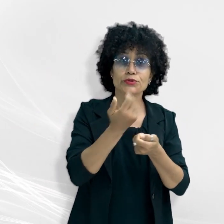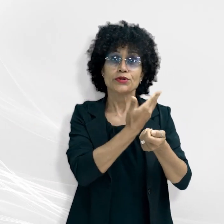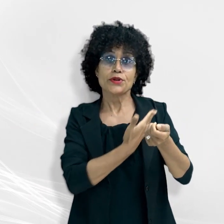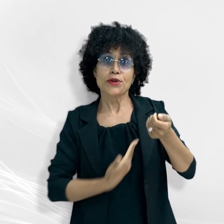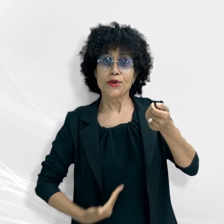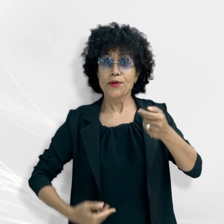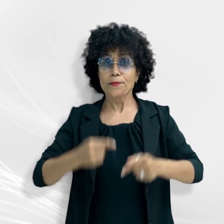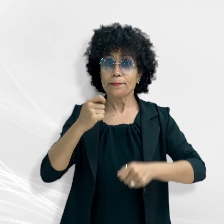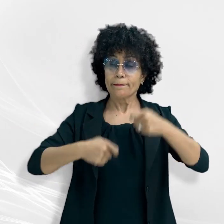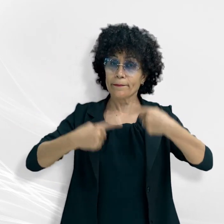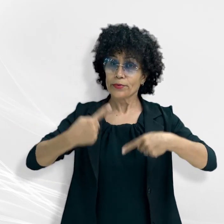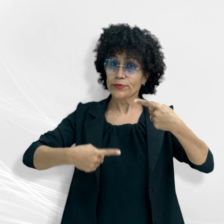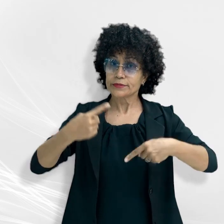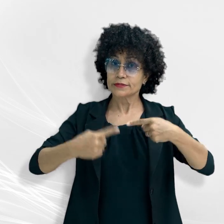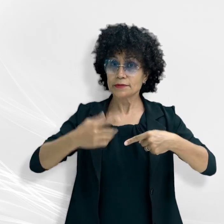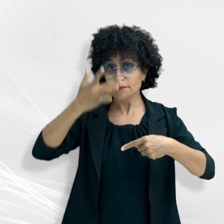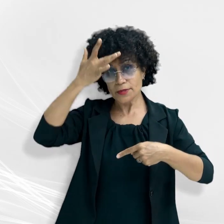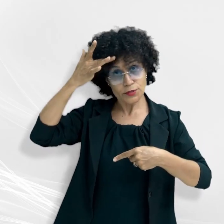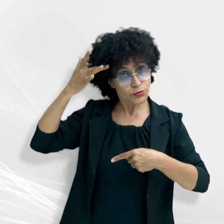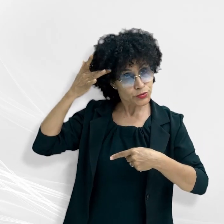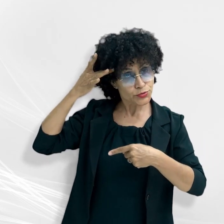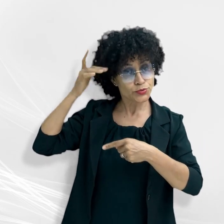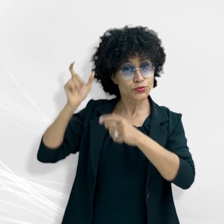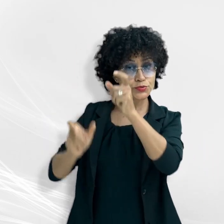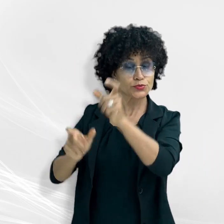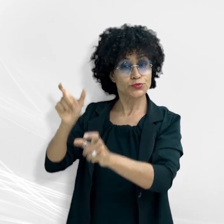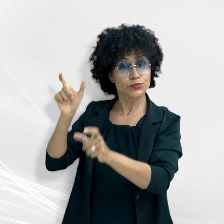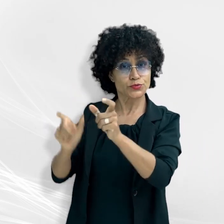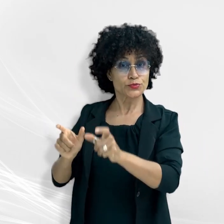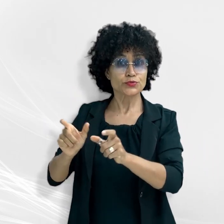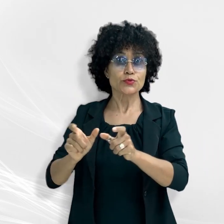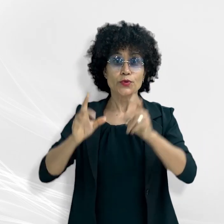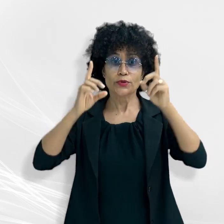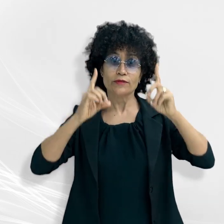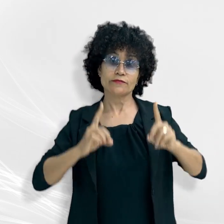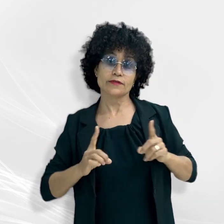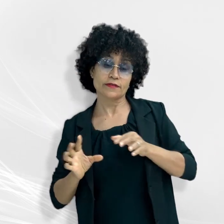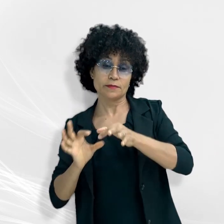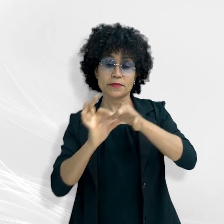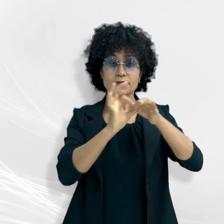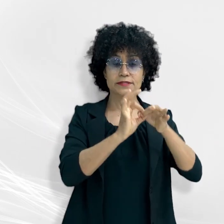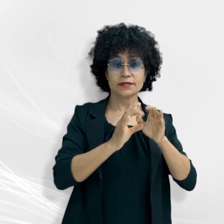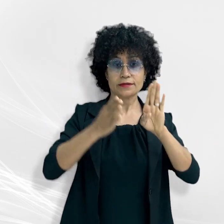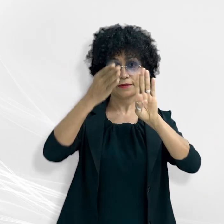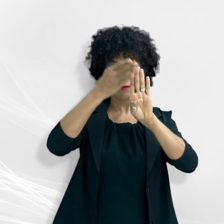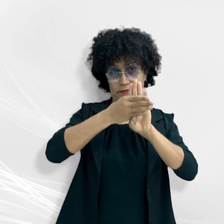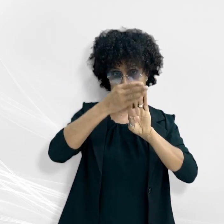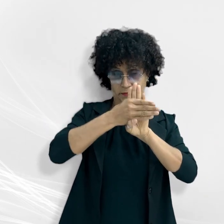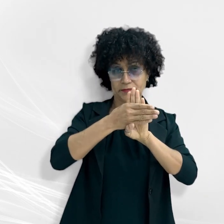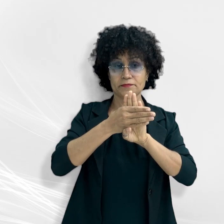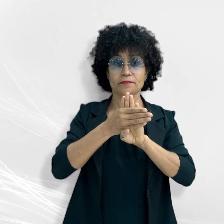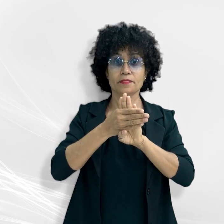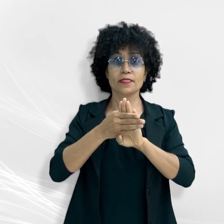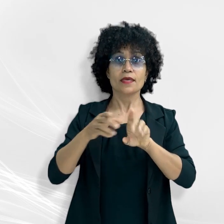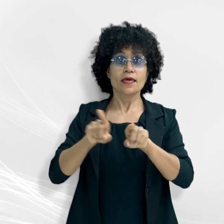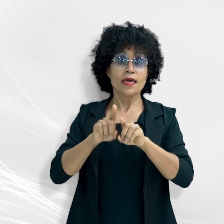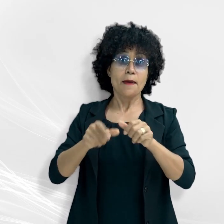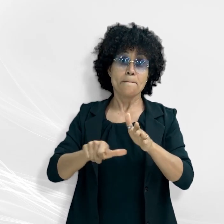Públicas para a PCD, em parceria com a Prefeitura de Vila Bela. Essa é a primeira vez que o Estado descentraliza a iniciativa para uma